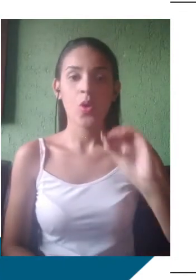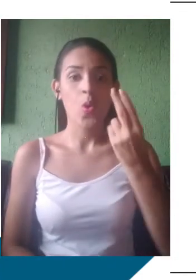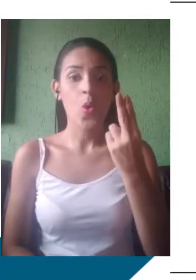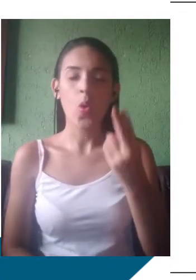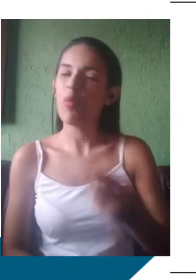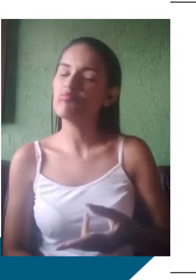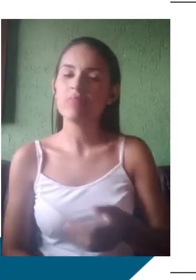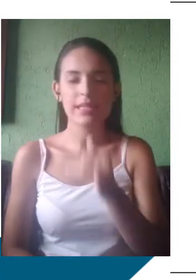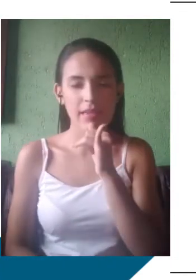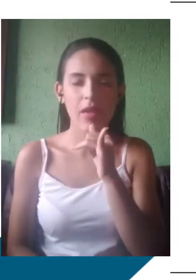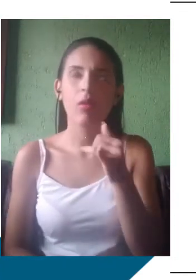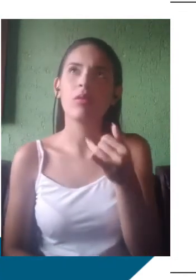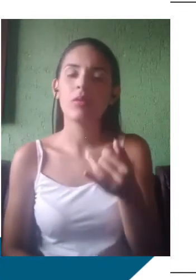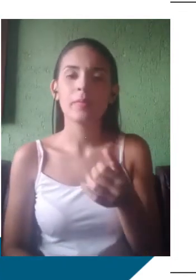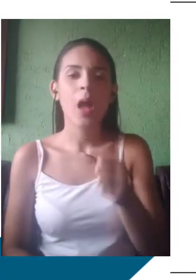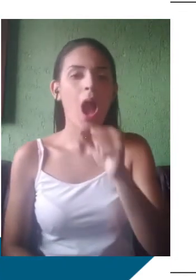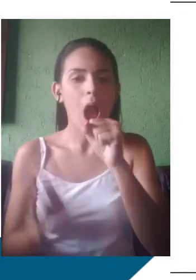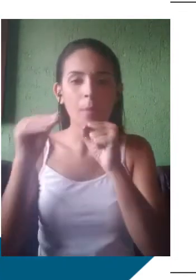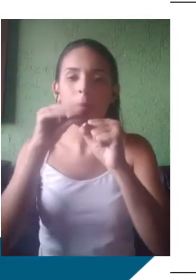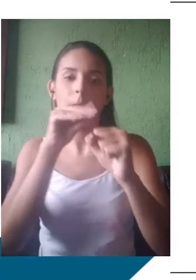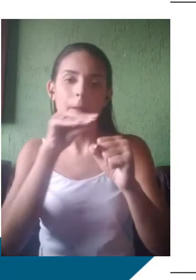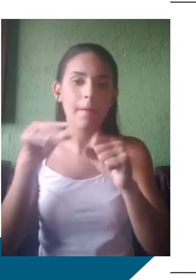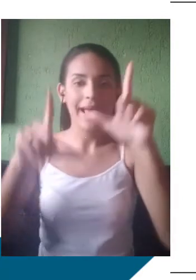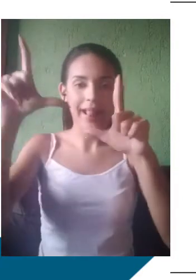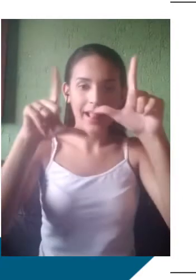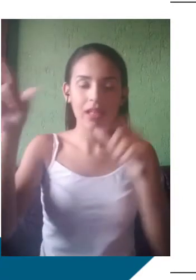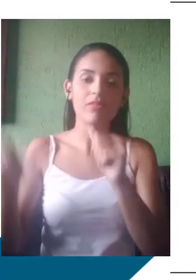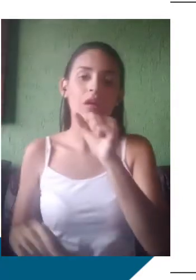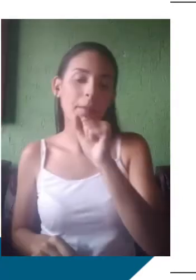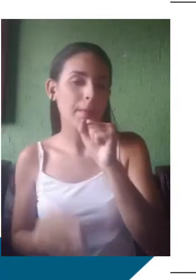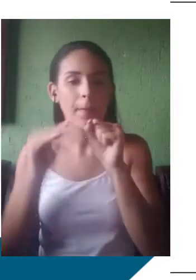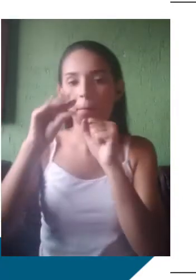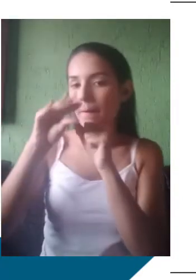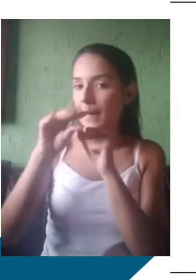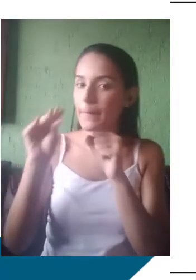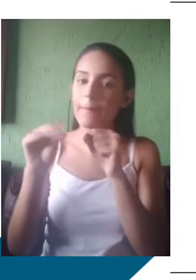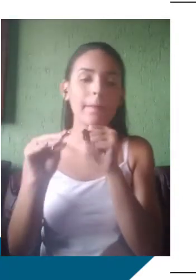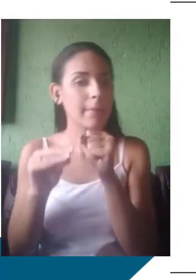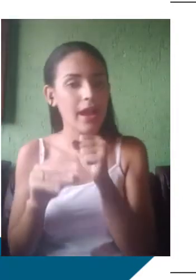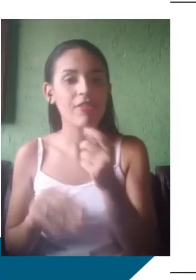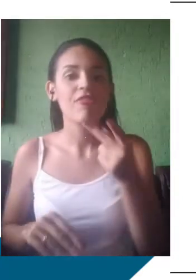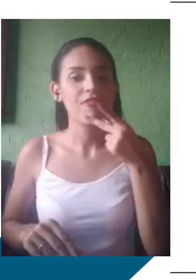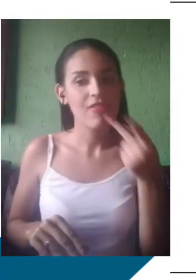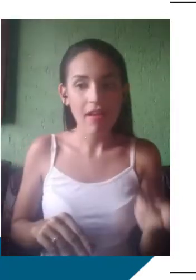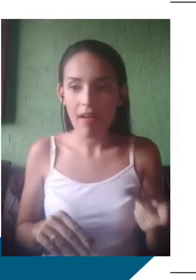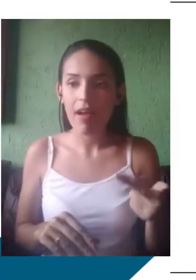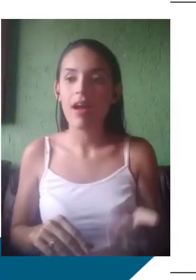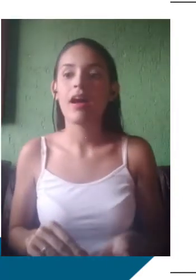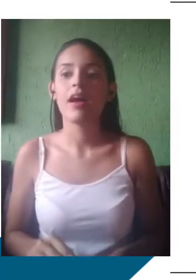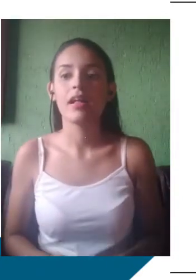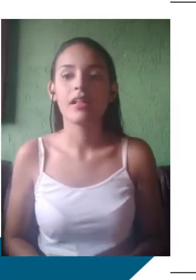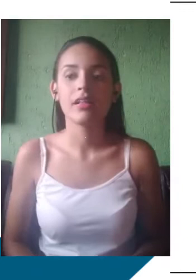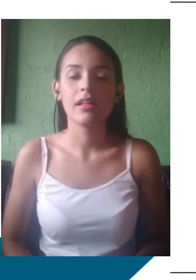fala, chamaremos não sei quem para falar. Aí a pessoa fala, é isso mesmo, Maju, né? Ou isso mesmo, outro